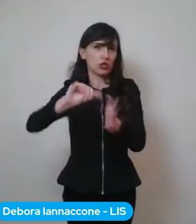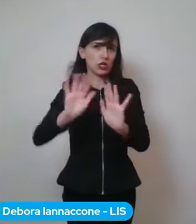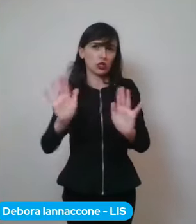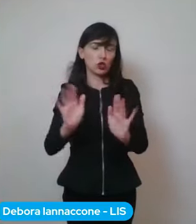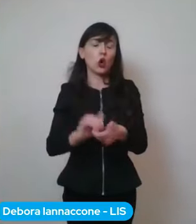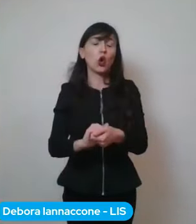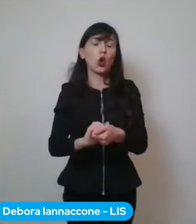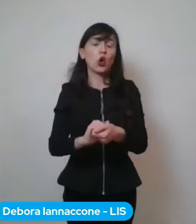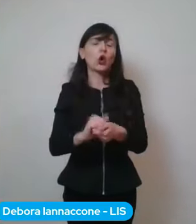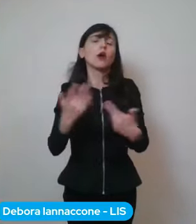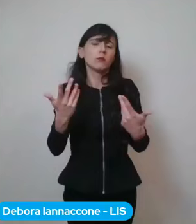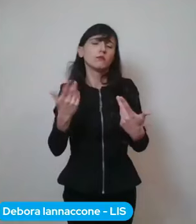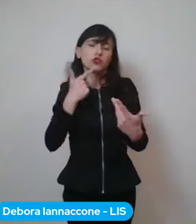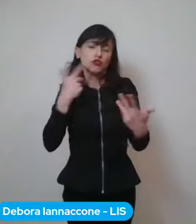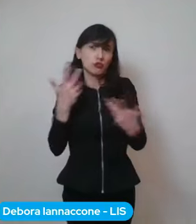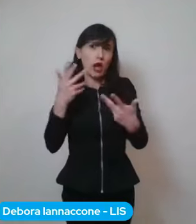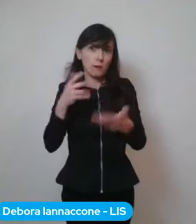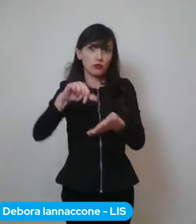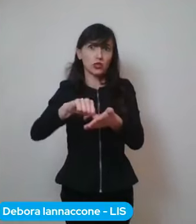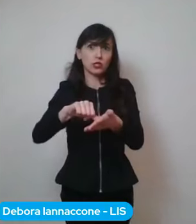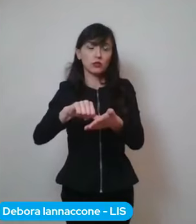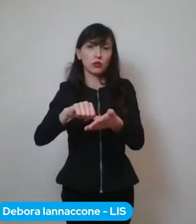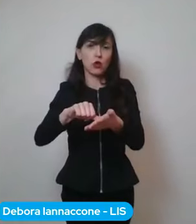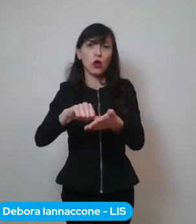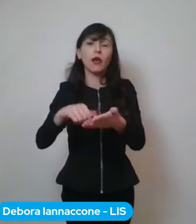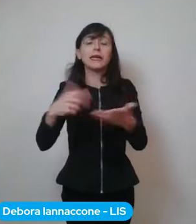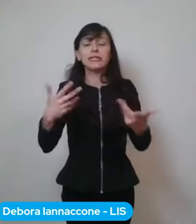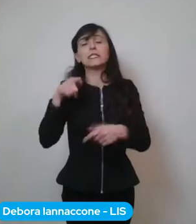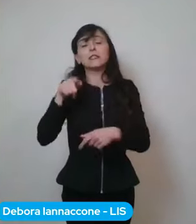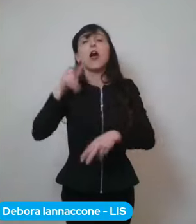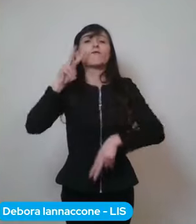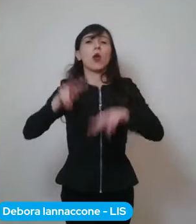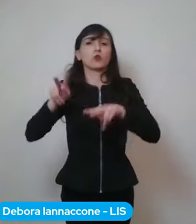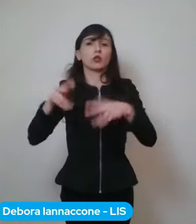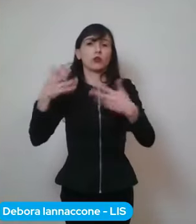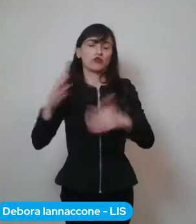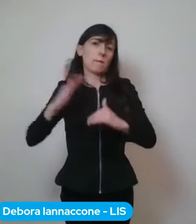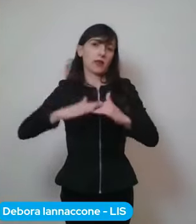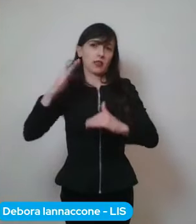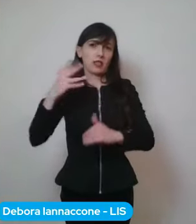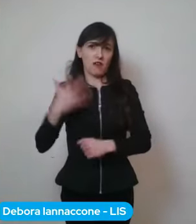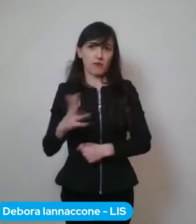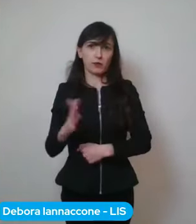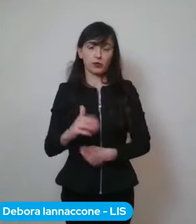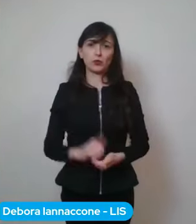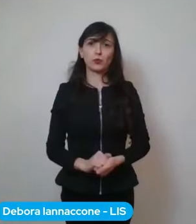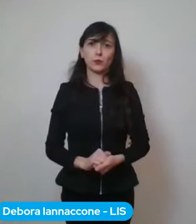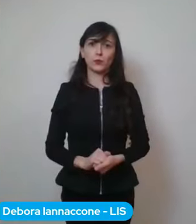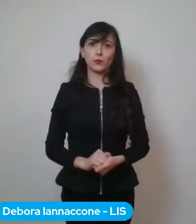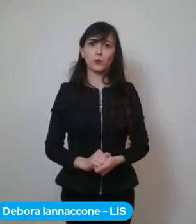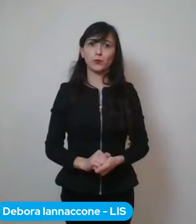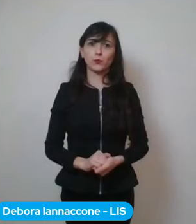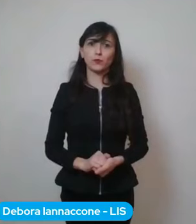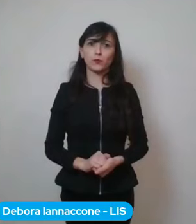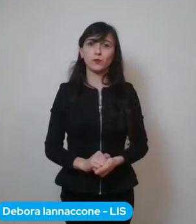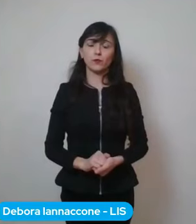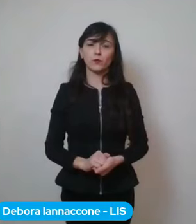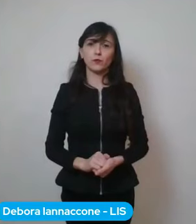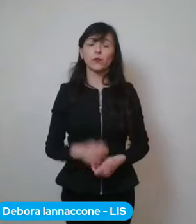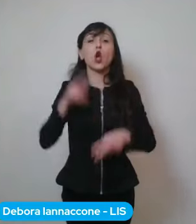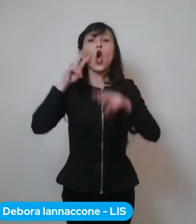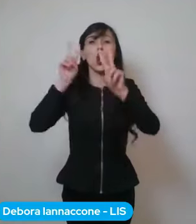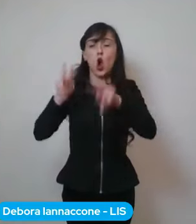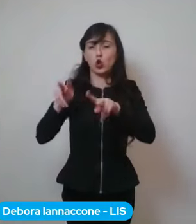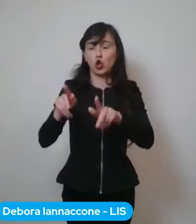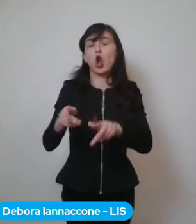ehm ecco questa è una valutazione che abbiamo fatto anche questa mattina mh ci saranno ancora più controlli